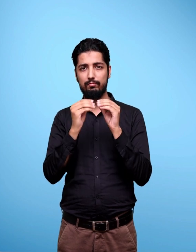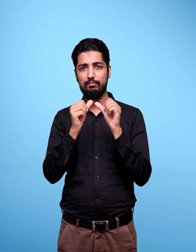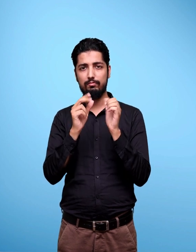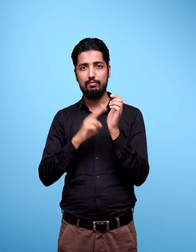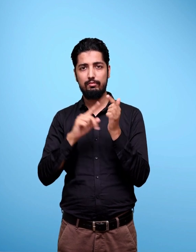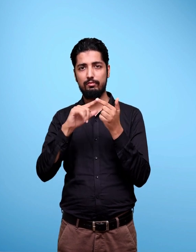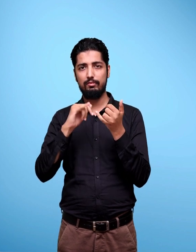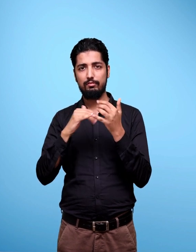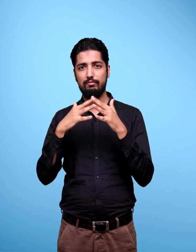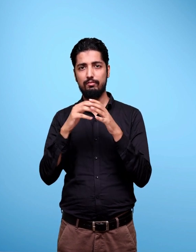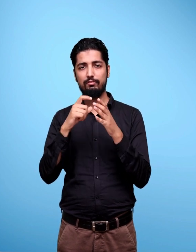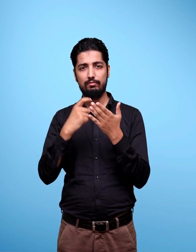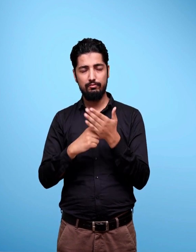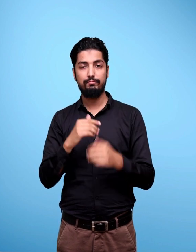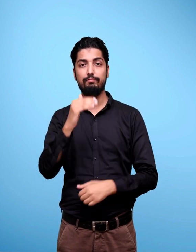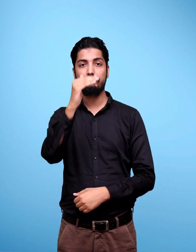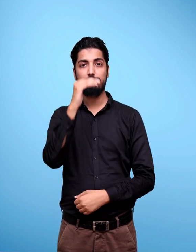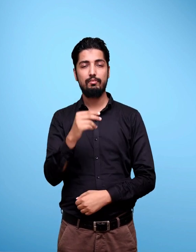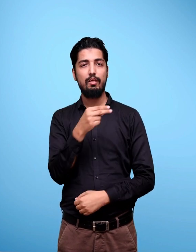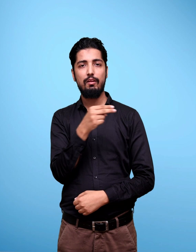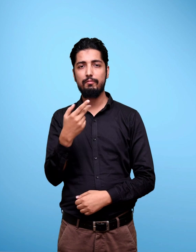Professor And Head